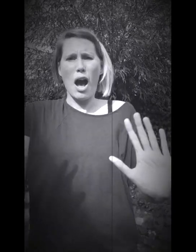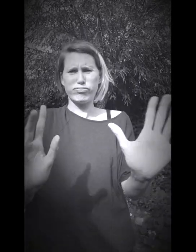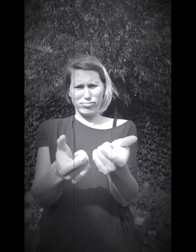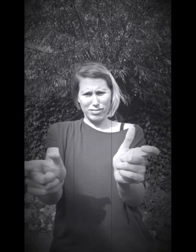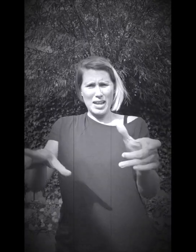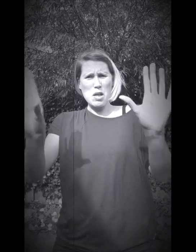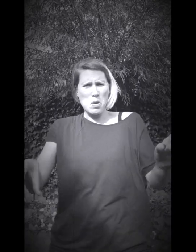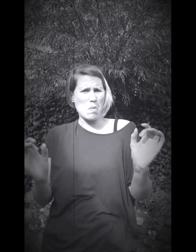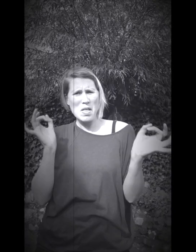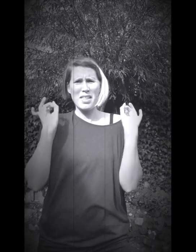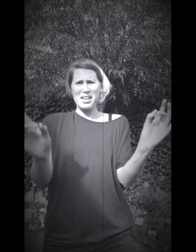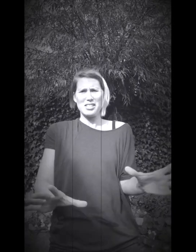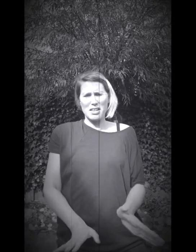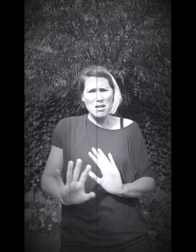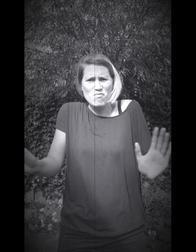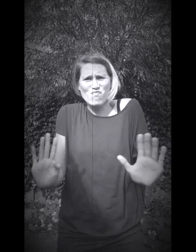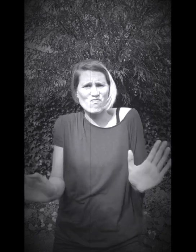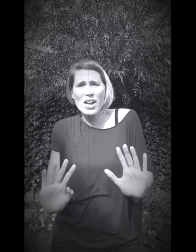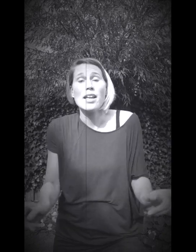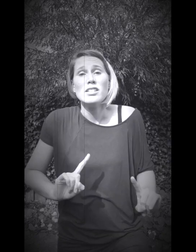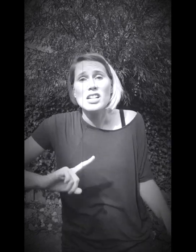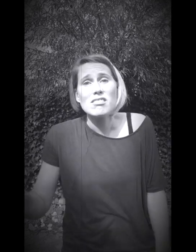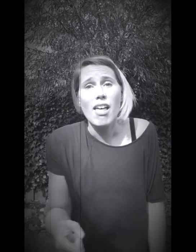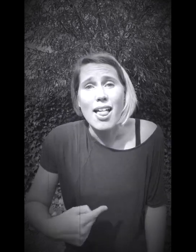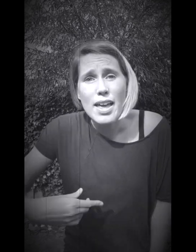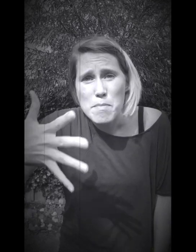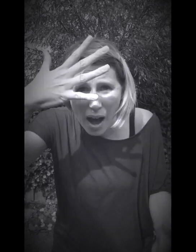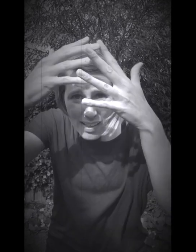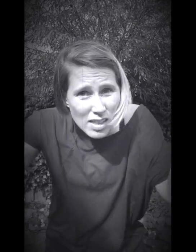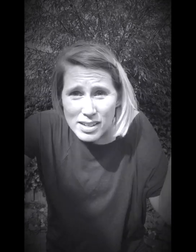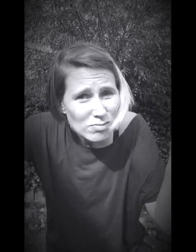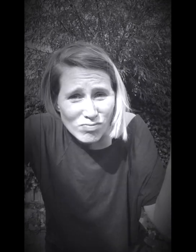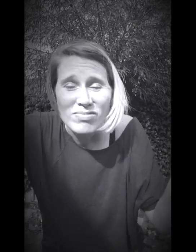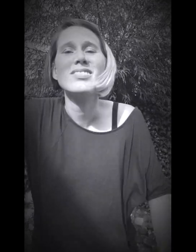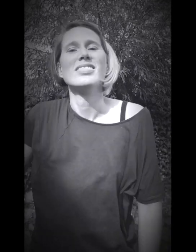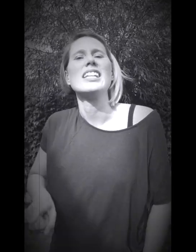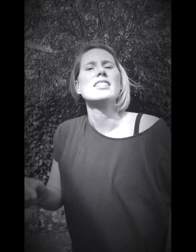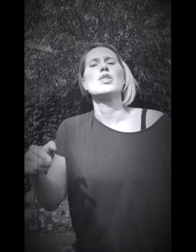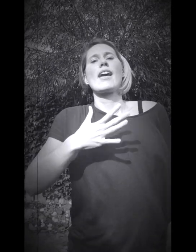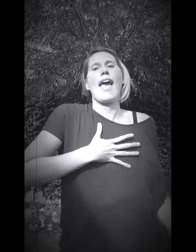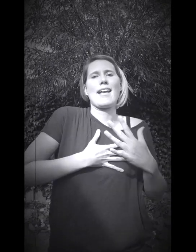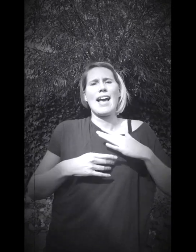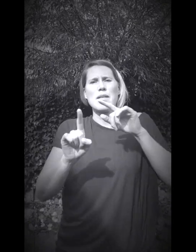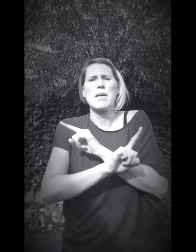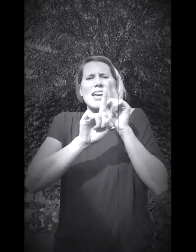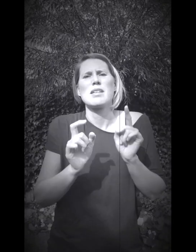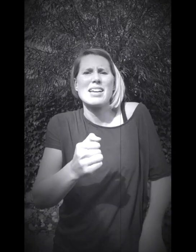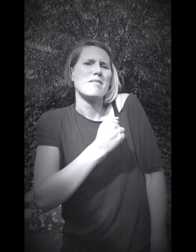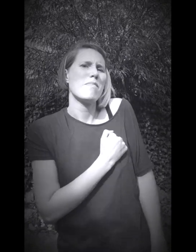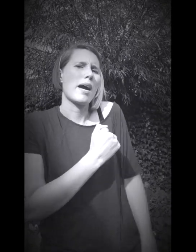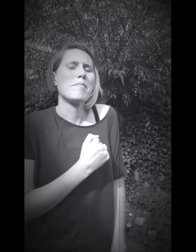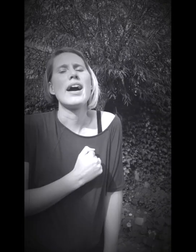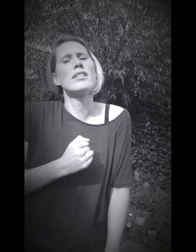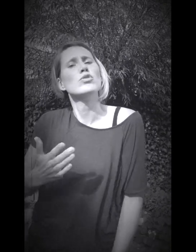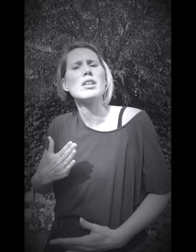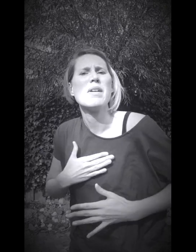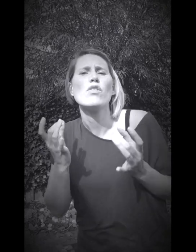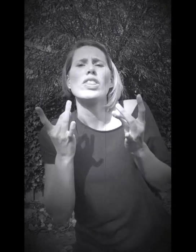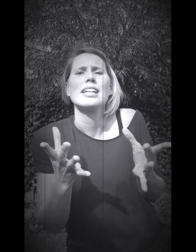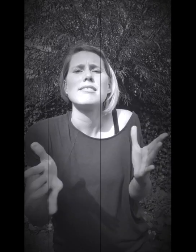doen me niets Nee, ik ga niet snel, ik ga niet Dit is geluk eng, eng, maar ik ben niet bang Wel niet, ben voor niets